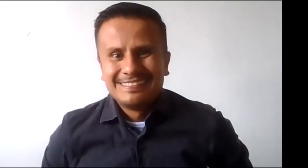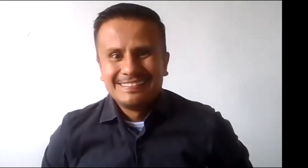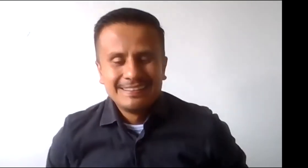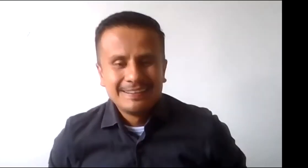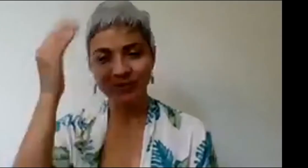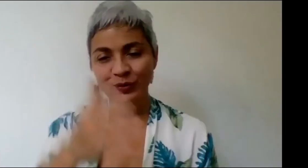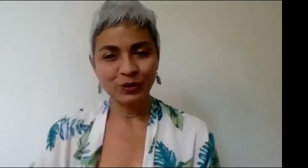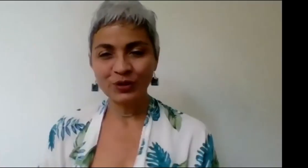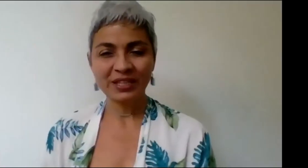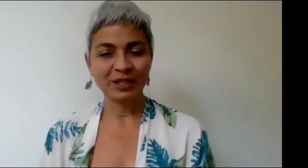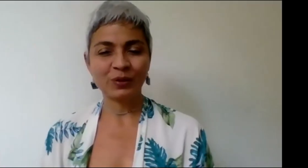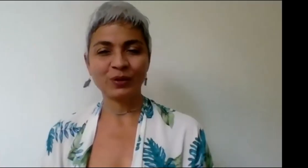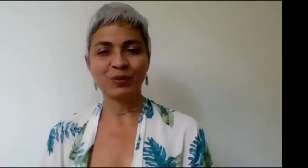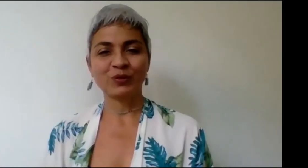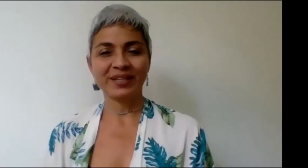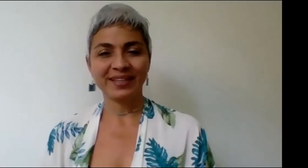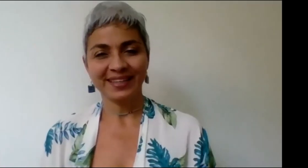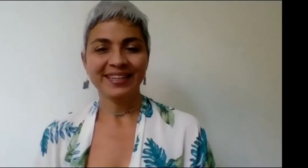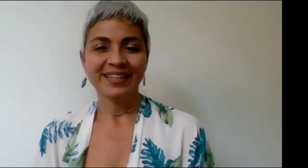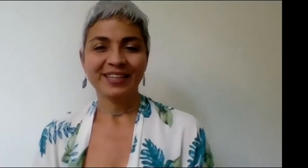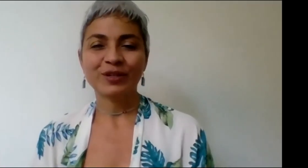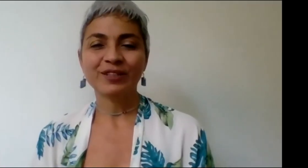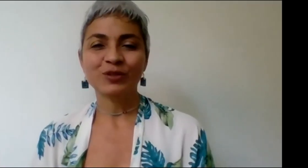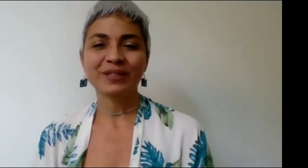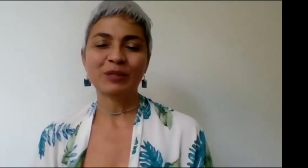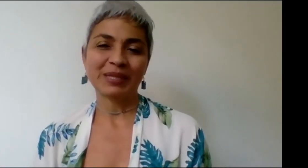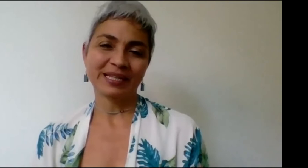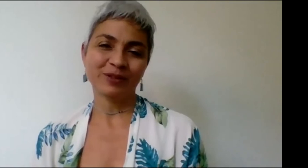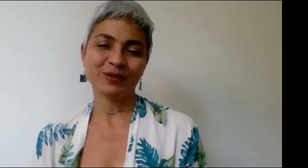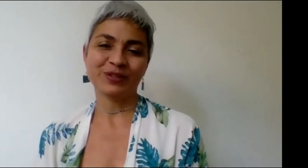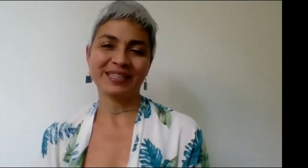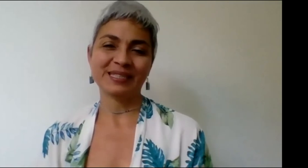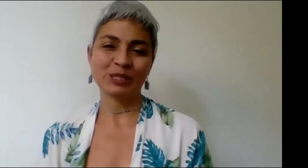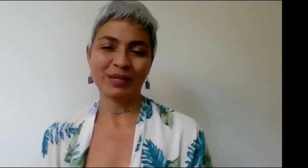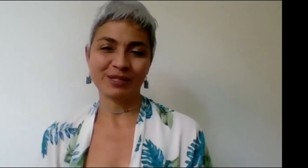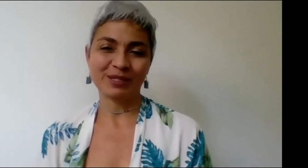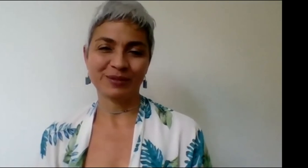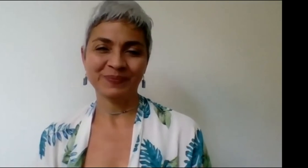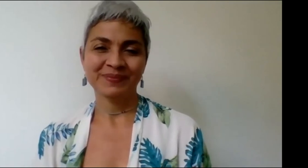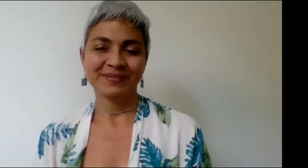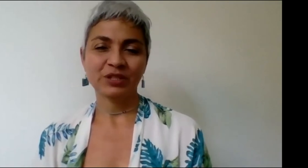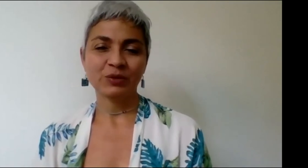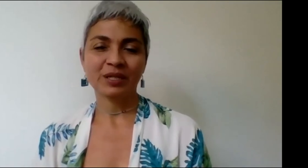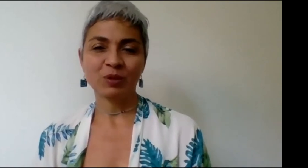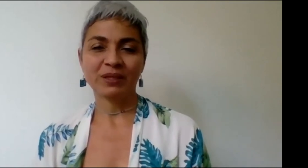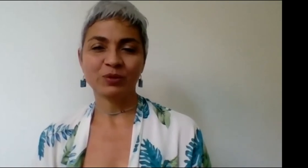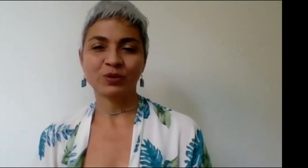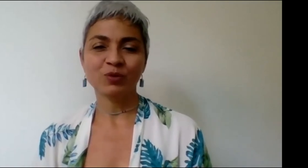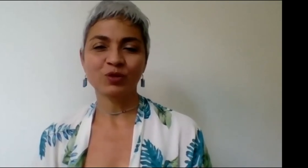Bueno, es un honor tenerlo hoy, profe Lorenzo, interpretándonos en este espacio. Este es un ejemplo para muchos, muchos,